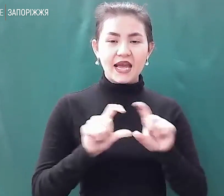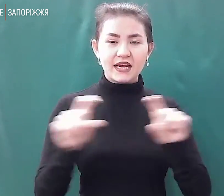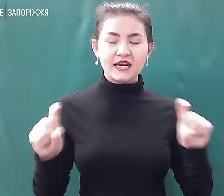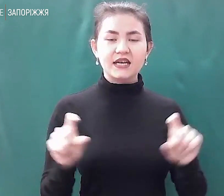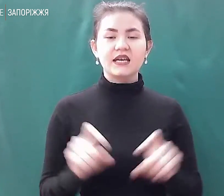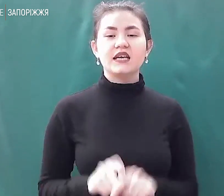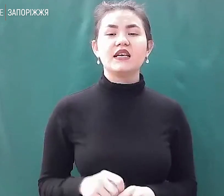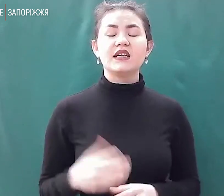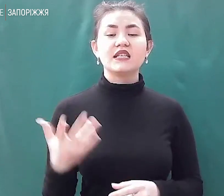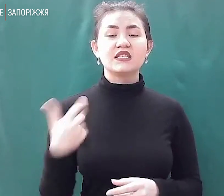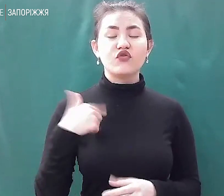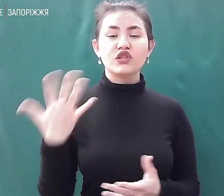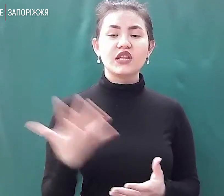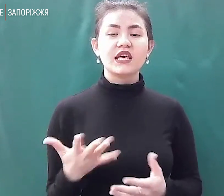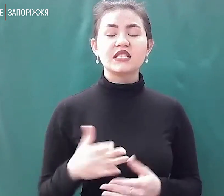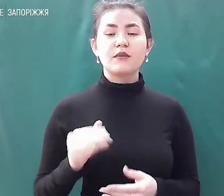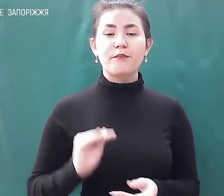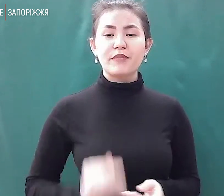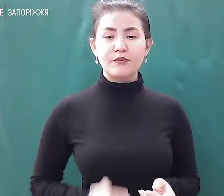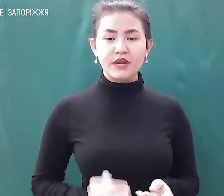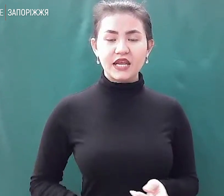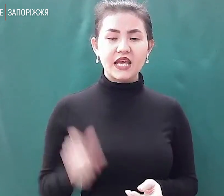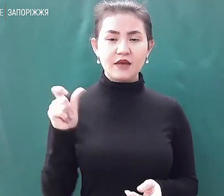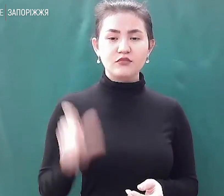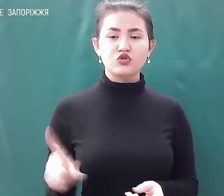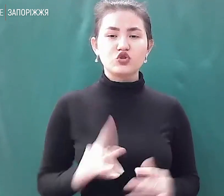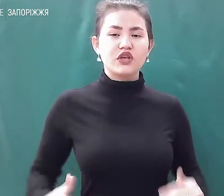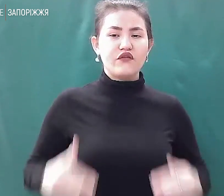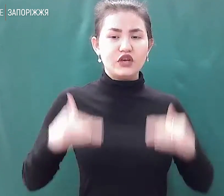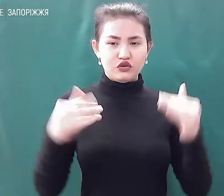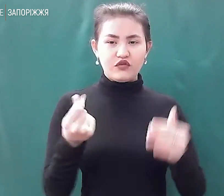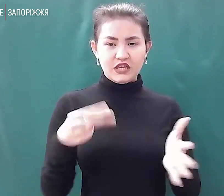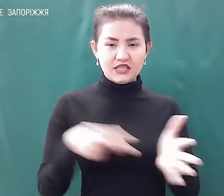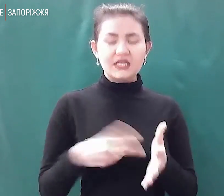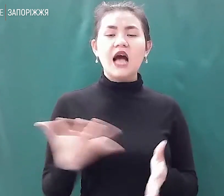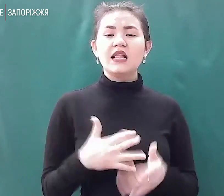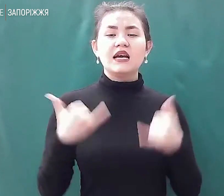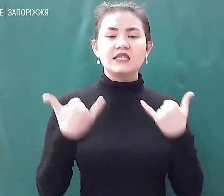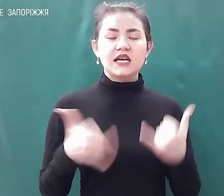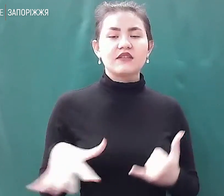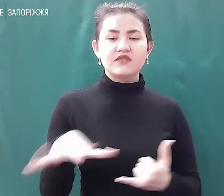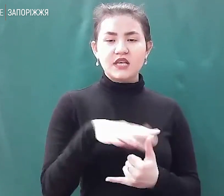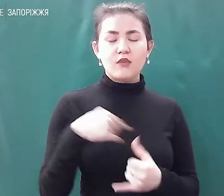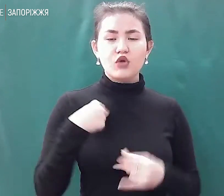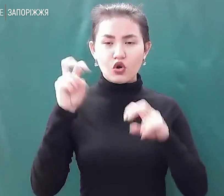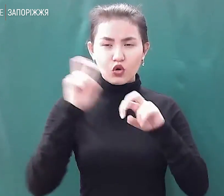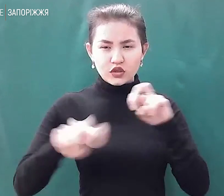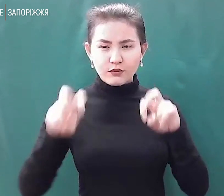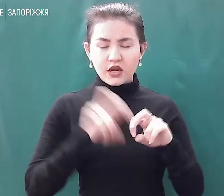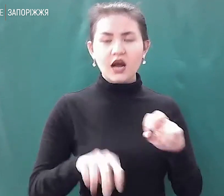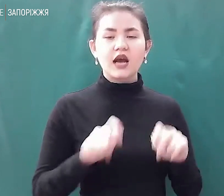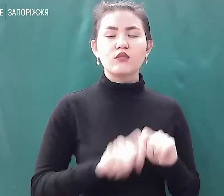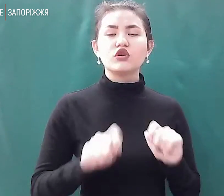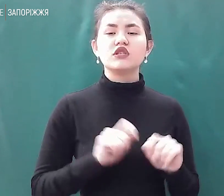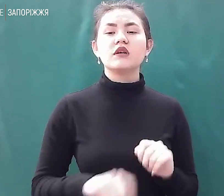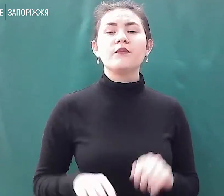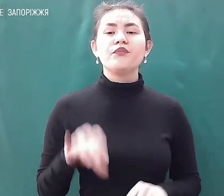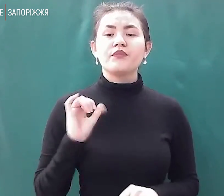підприємці дещо завищували ціння, але зараз з цим розпираємося, тому що, зрозуміло, що